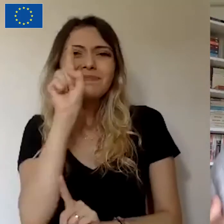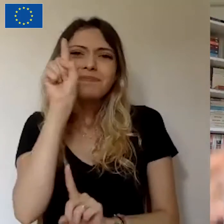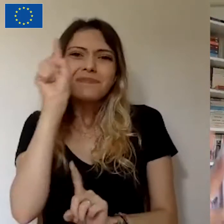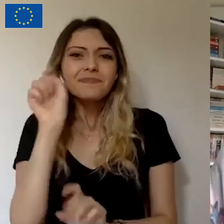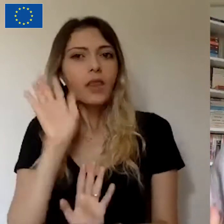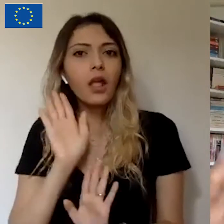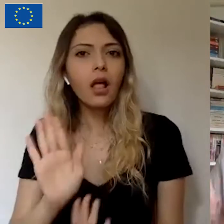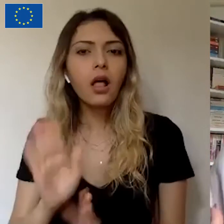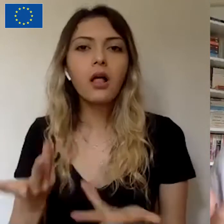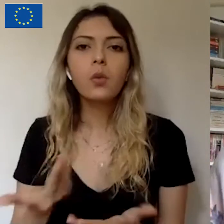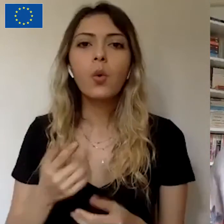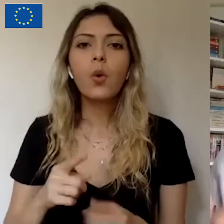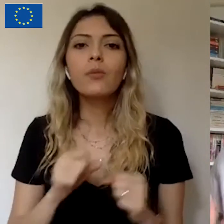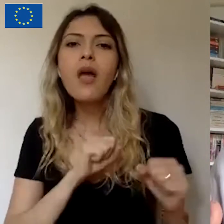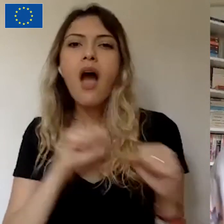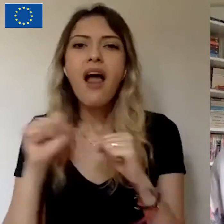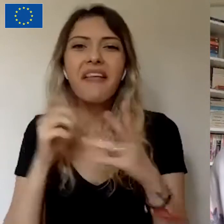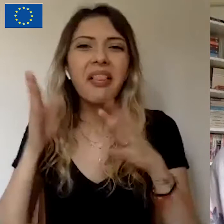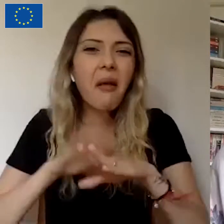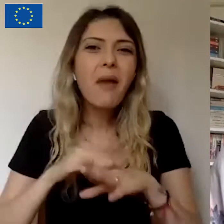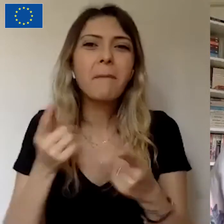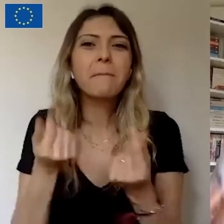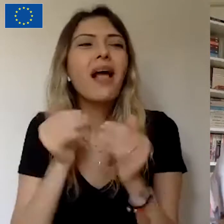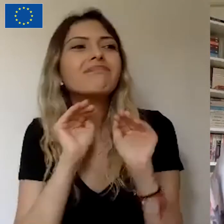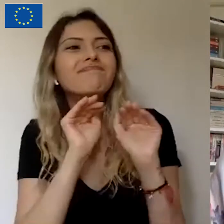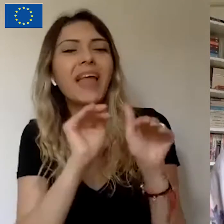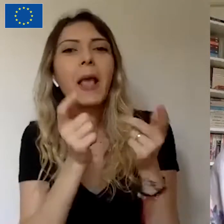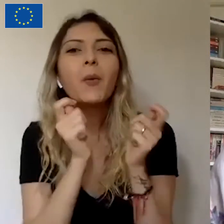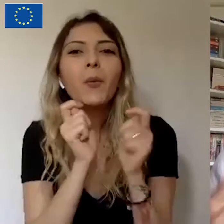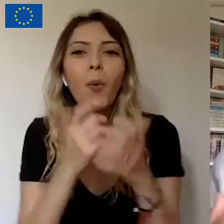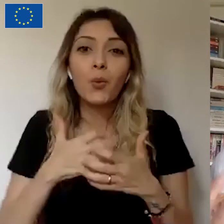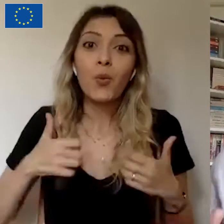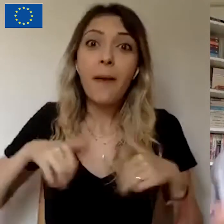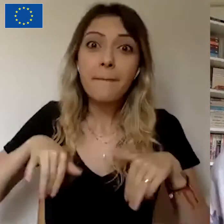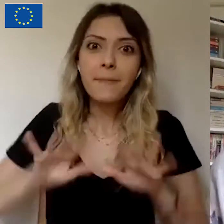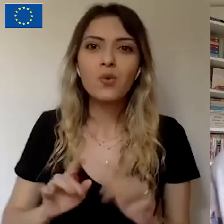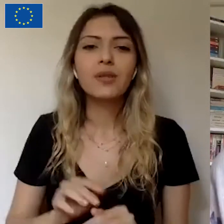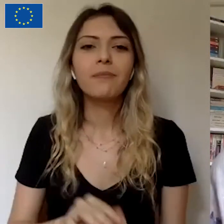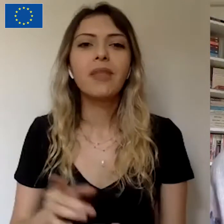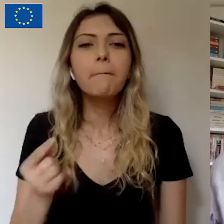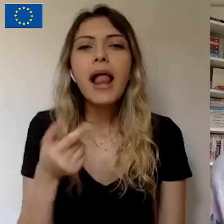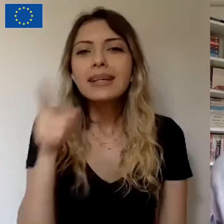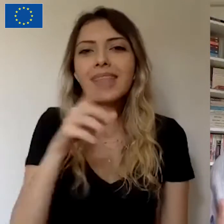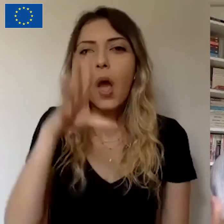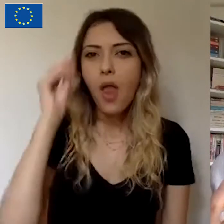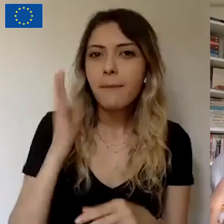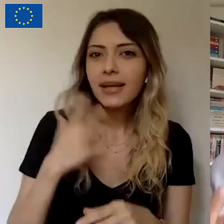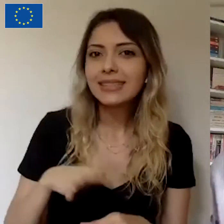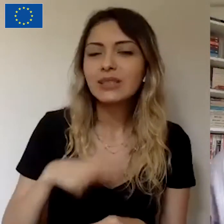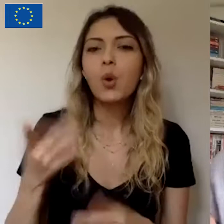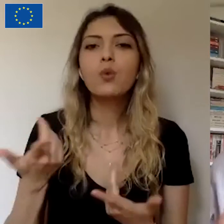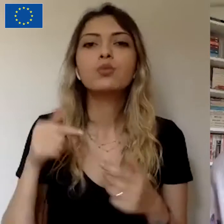harekete geçmek bir miktar zordur desteklemede. Ama biz sizden biraz şey öğrenmek istiyoruz. Bir kitlesel